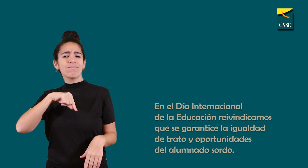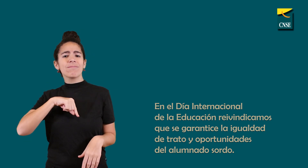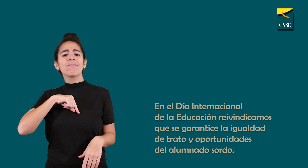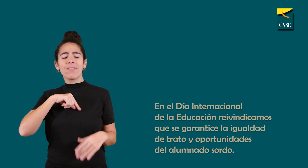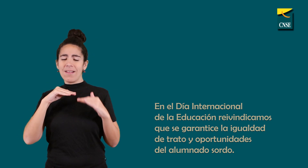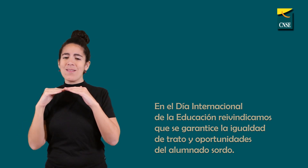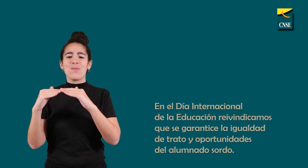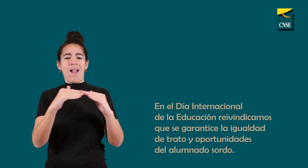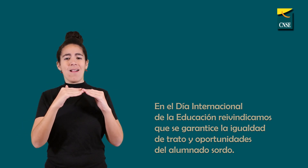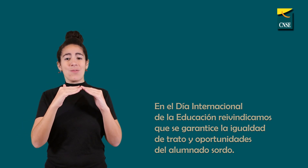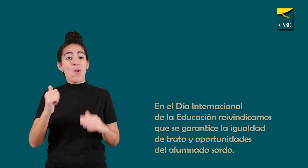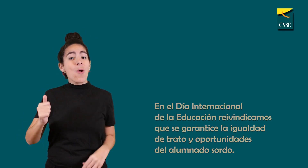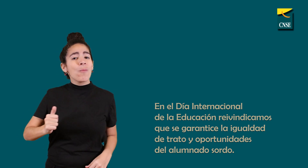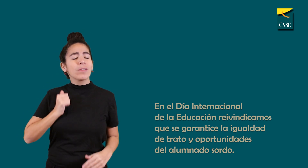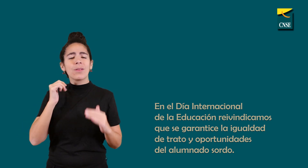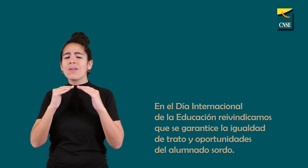oportunidades del alumnado sordo.